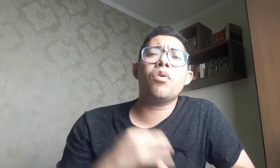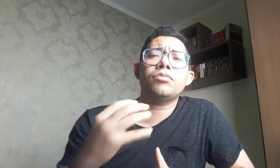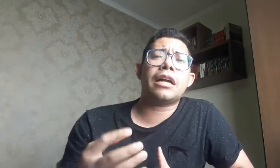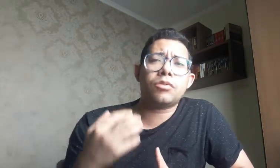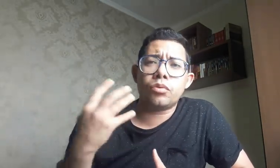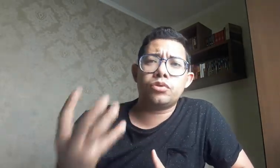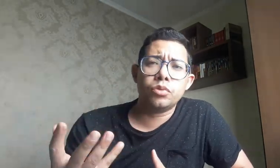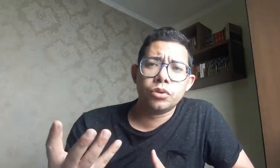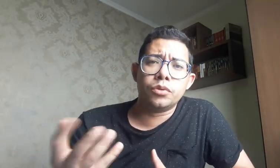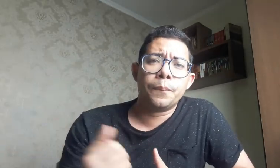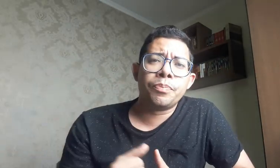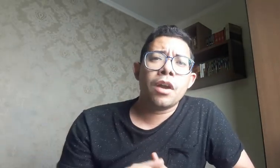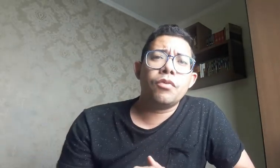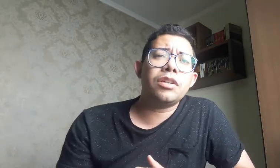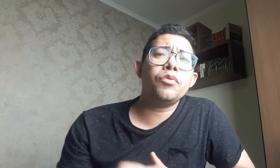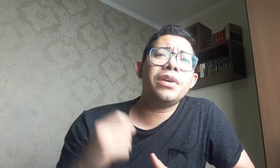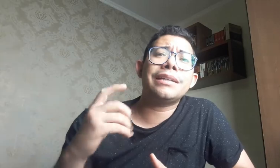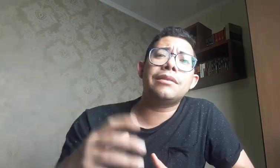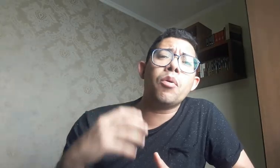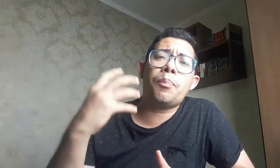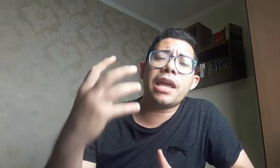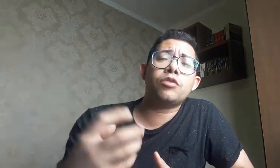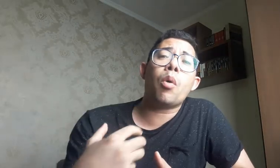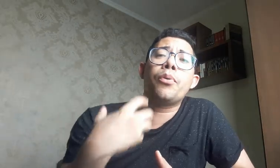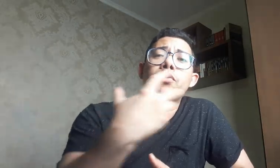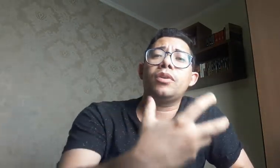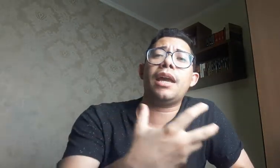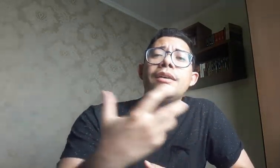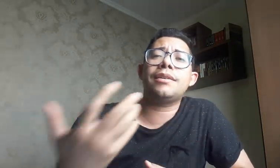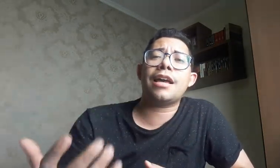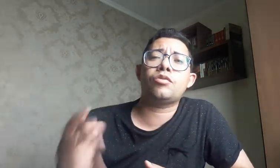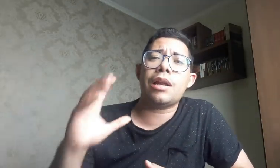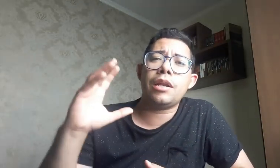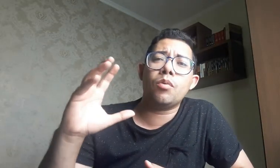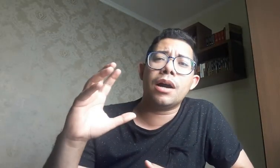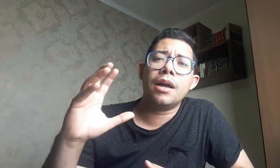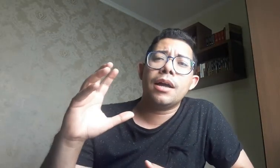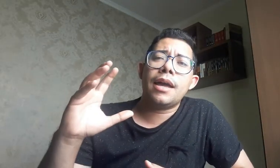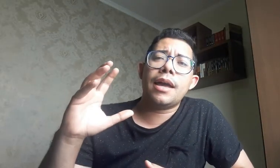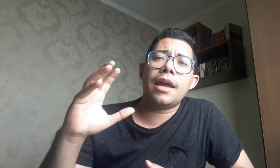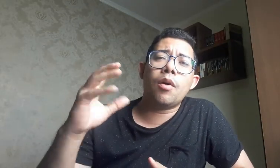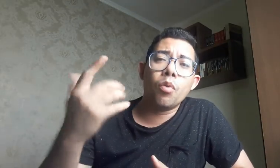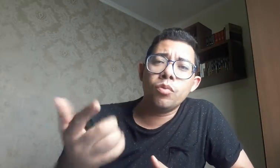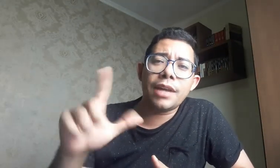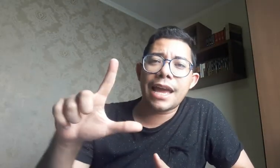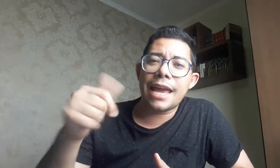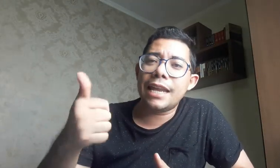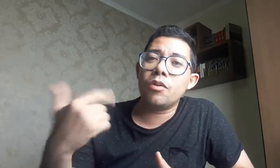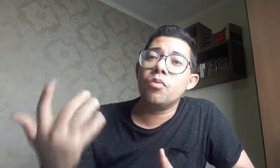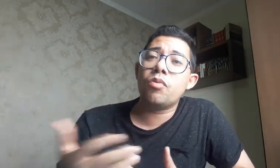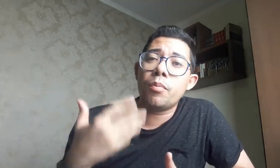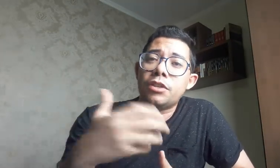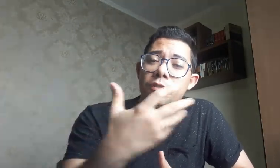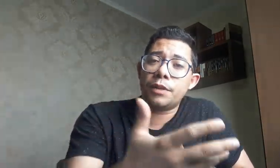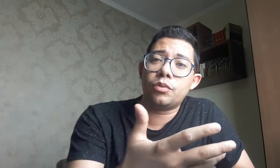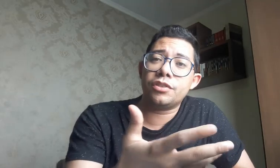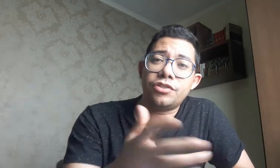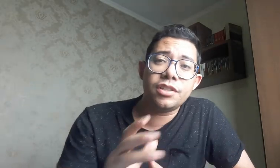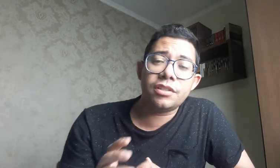contato com surdo, você não fica tão preso ao português que é a sua língua 1, né? A L1, como muitas pessoas dizem.